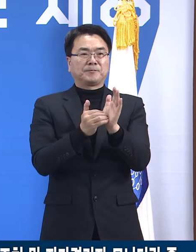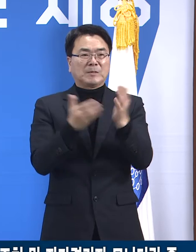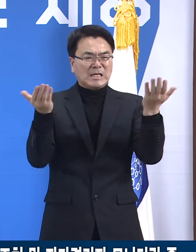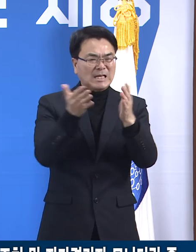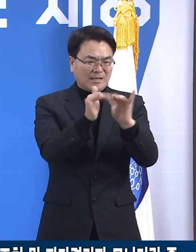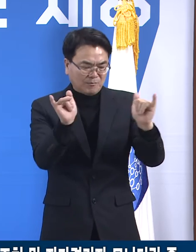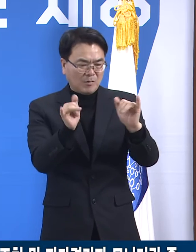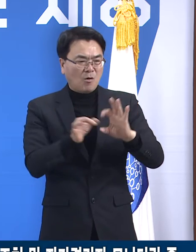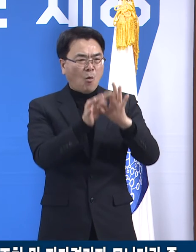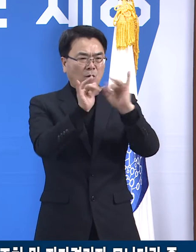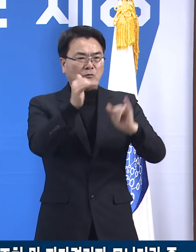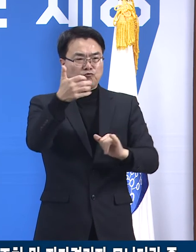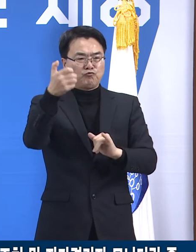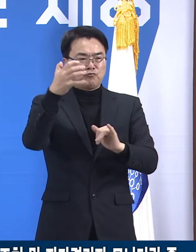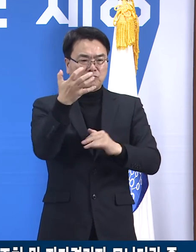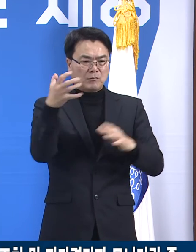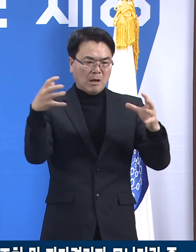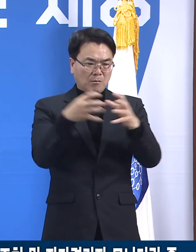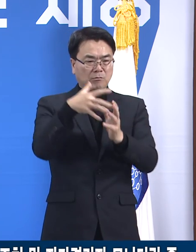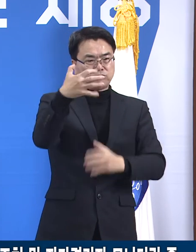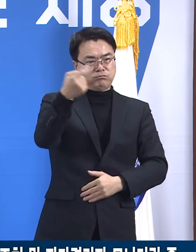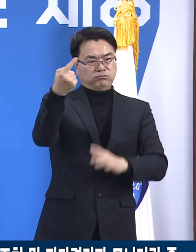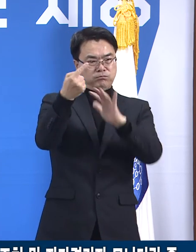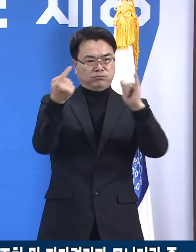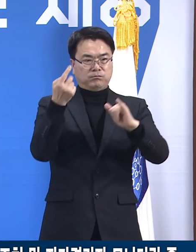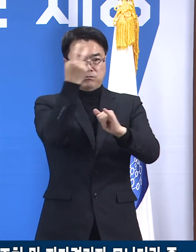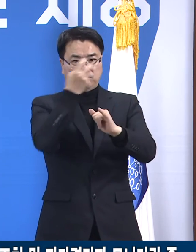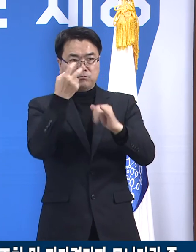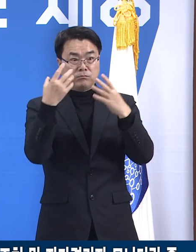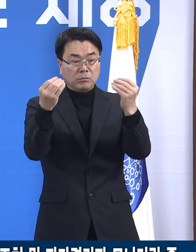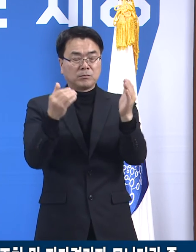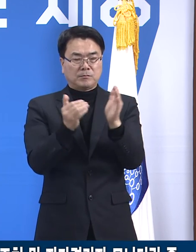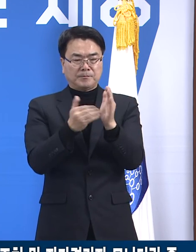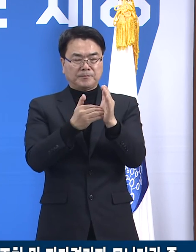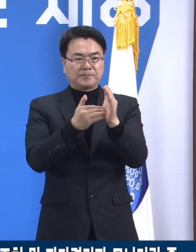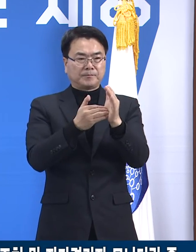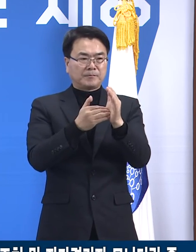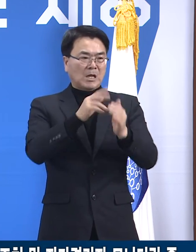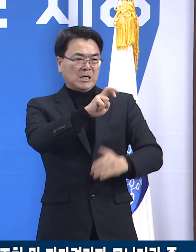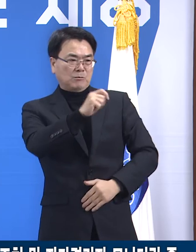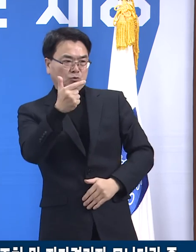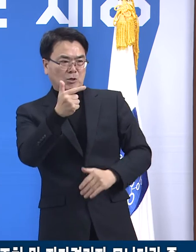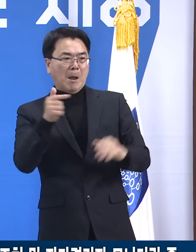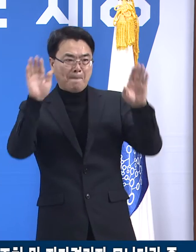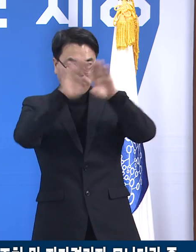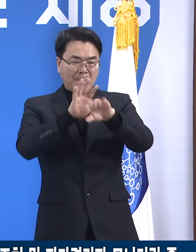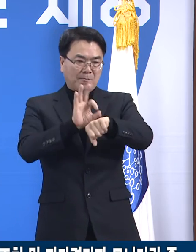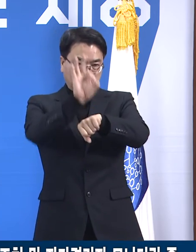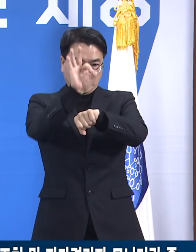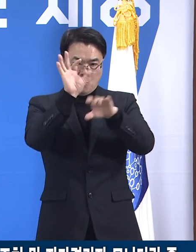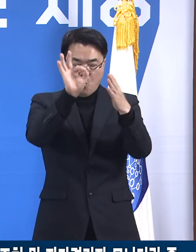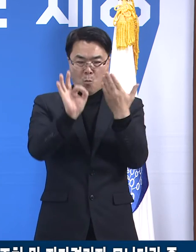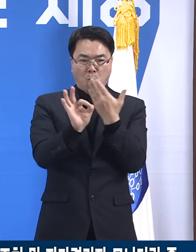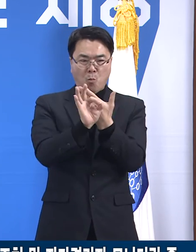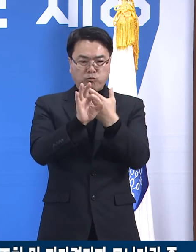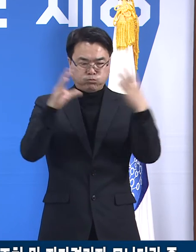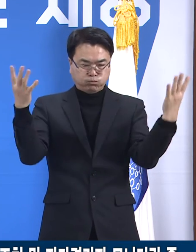91명에 대해서 검사가 실시되었고 26일 0시 기준 확진자는